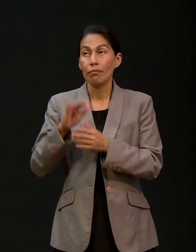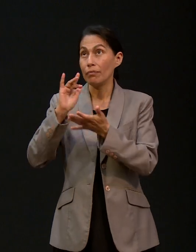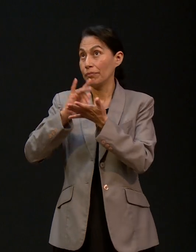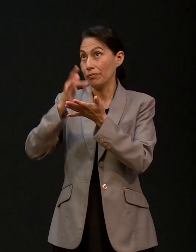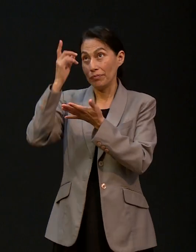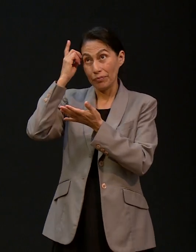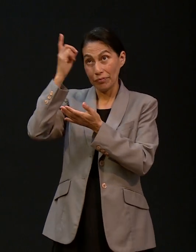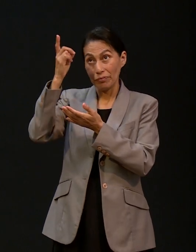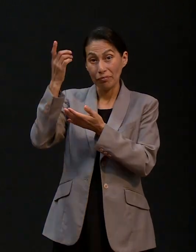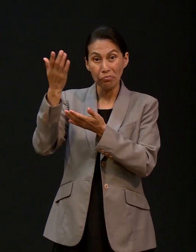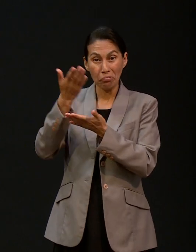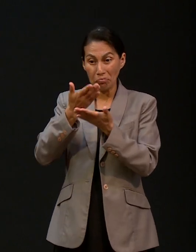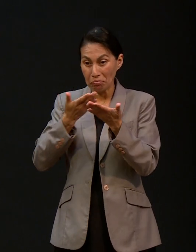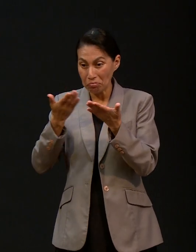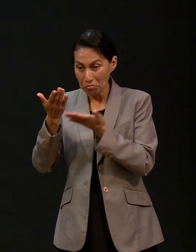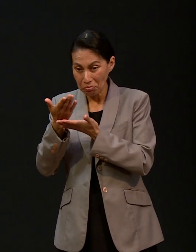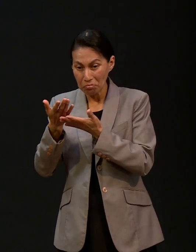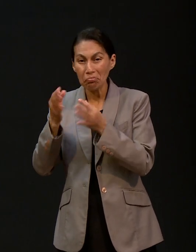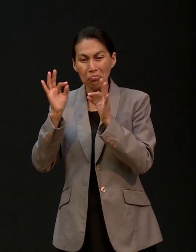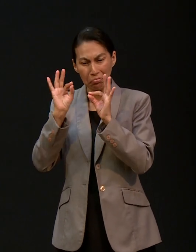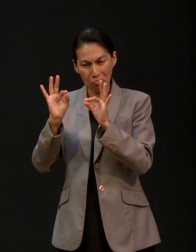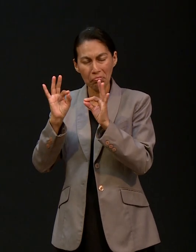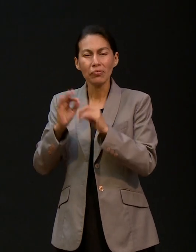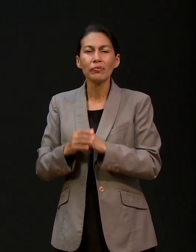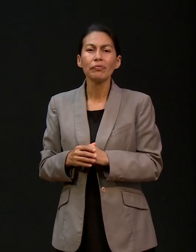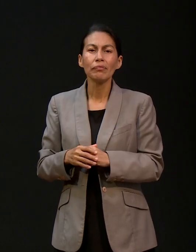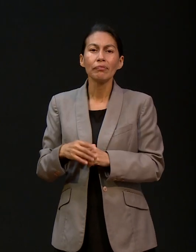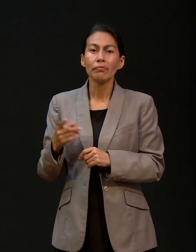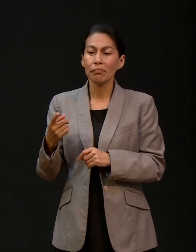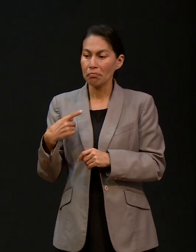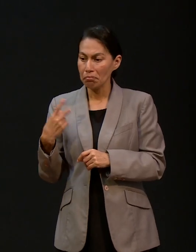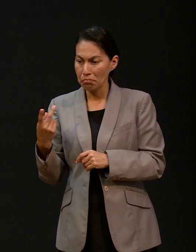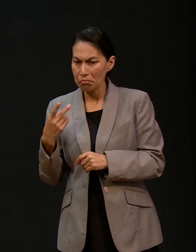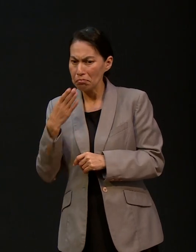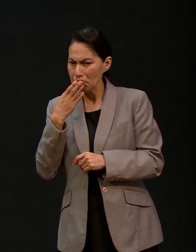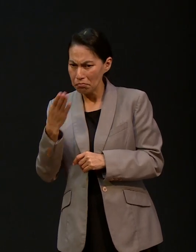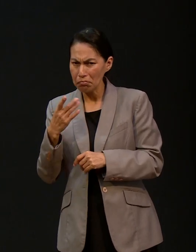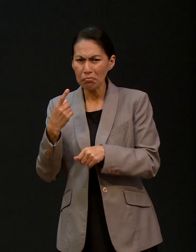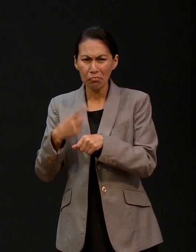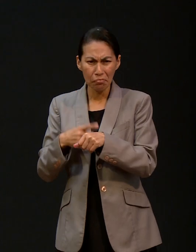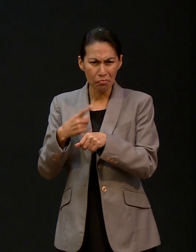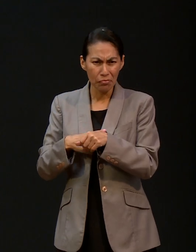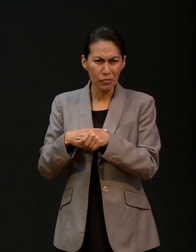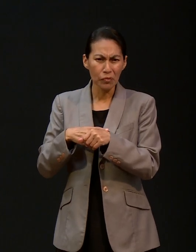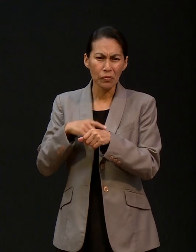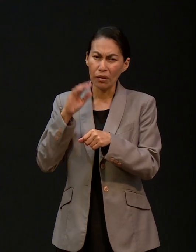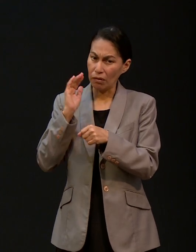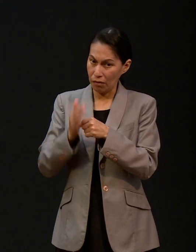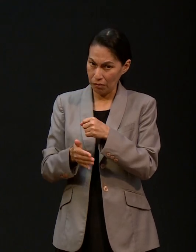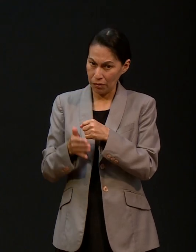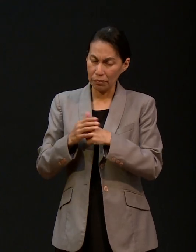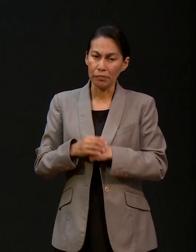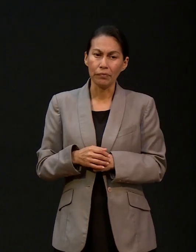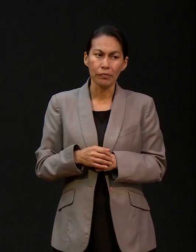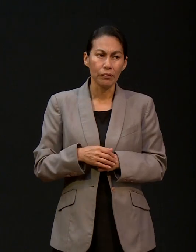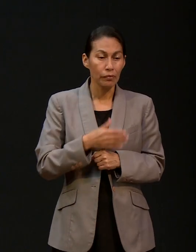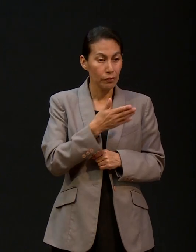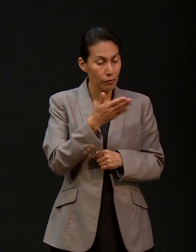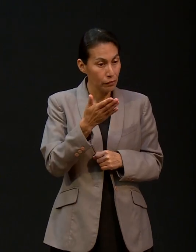Gracias a Dios él puso los medios para que pudiéramos salir adelante de la enfermedad. Ustedes vieron